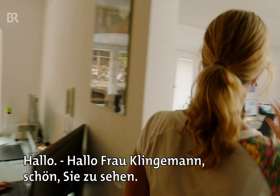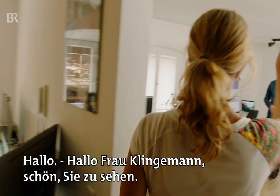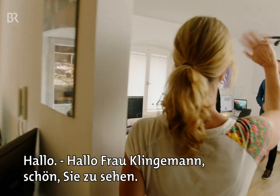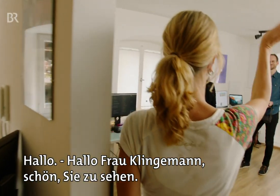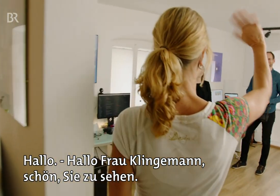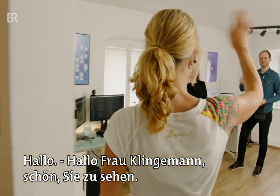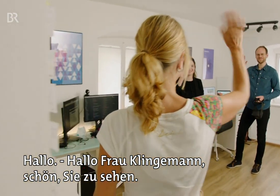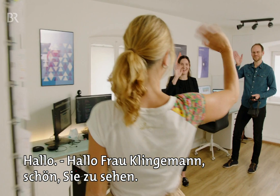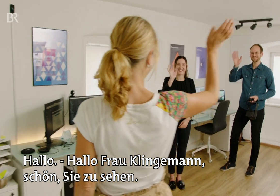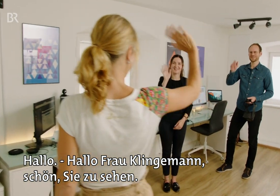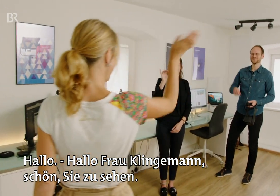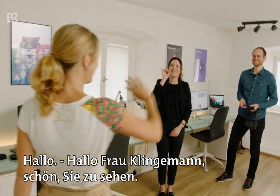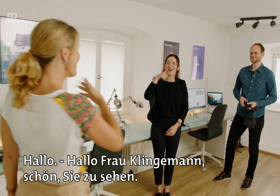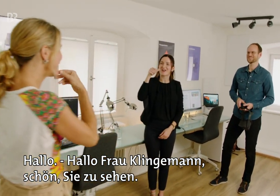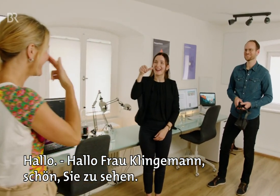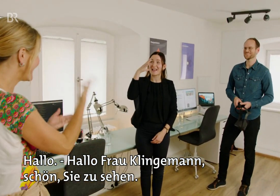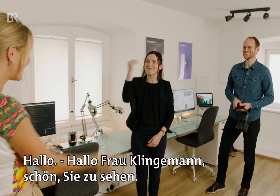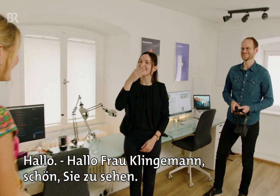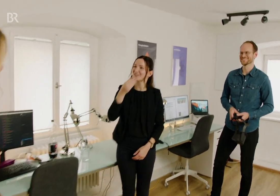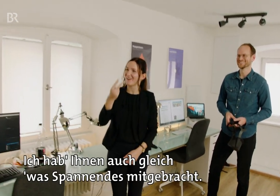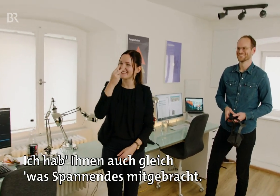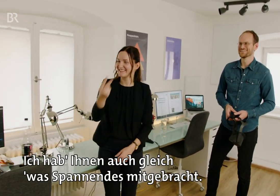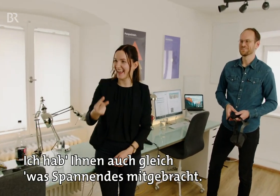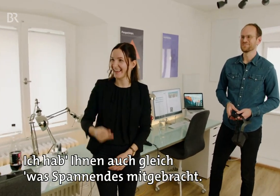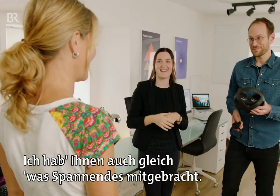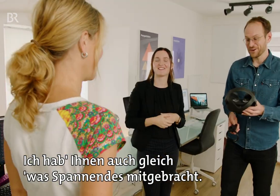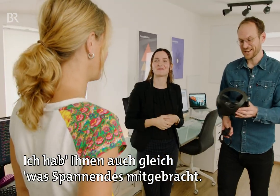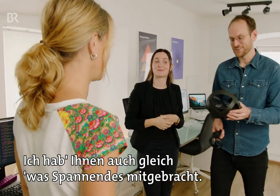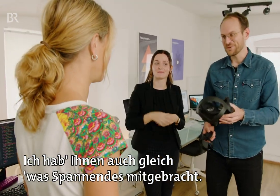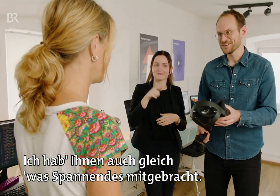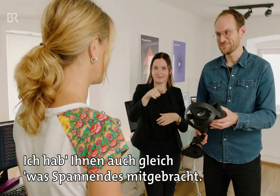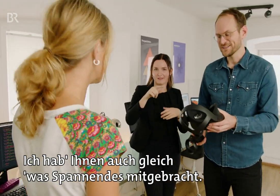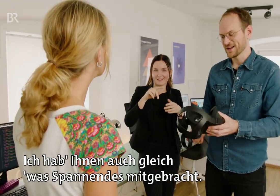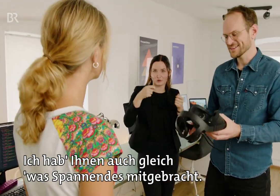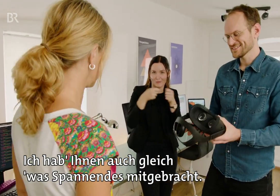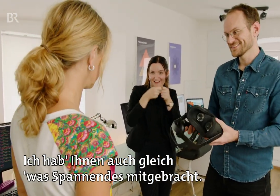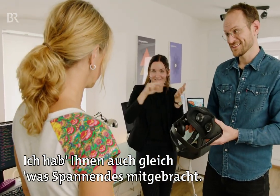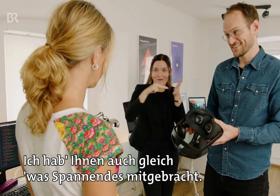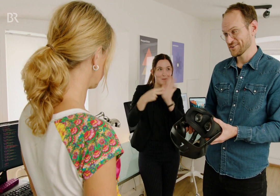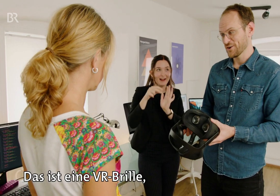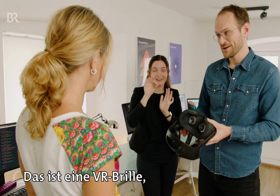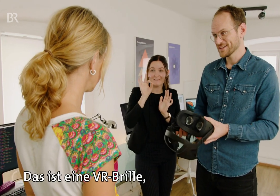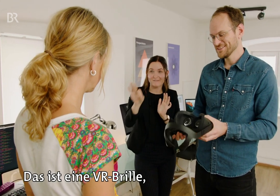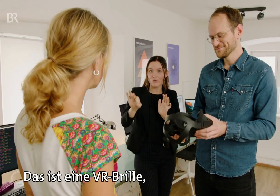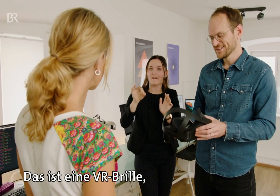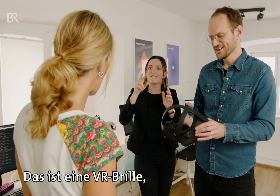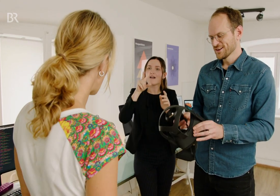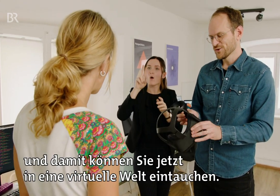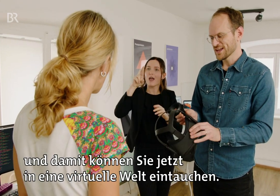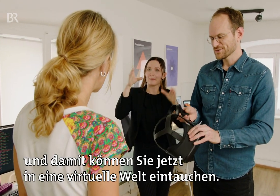Hallo! Hallo Frau Klingemann, schön Sie zu sehen. Ich habe Ihnen auch gleich was Spannendes mitgebracht. Das ist eine VR-Brille. Und damit